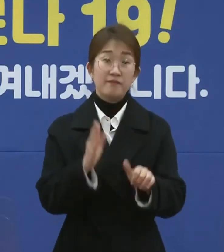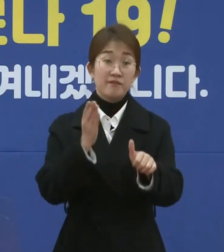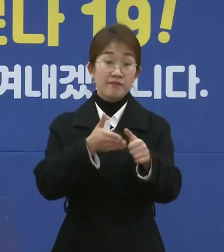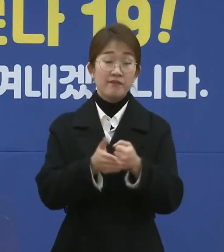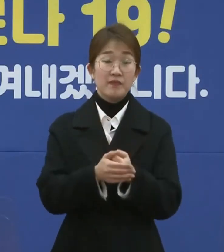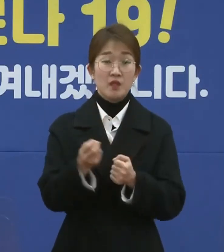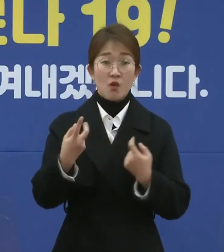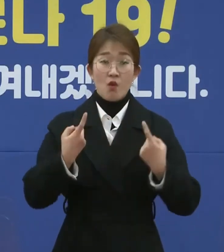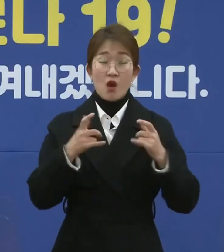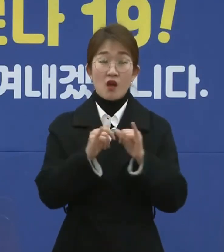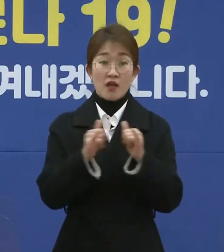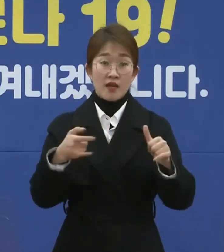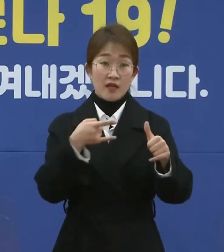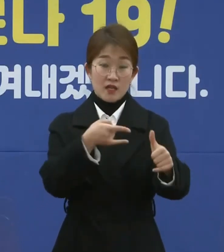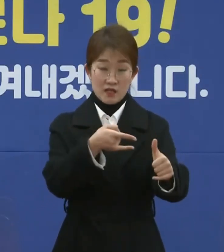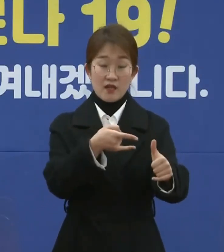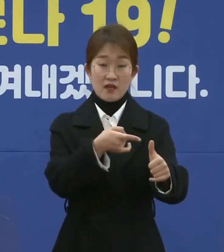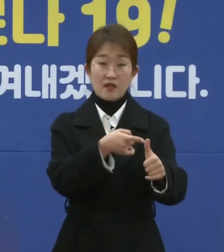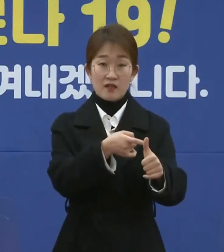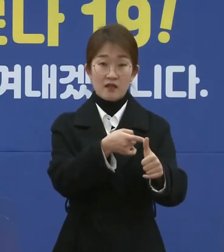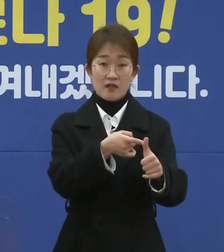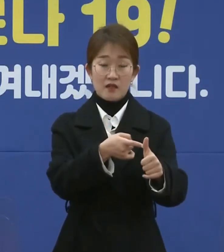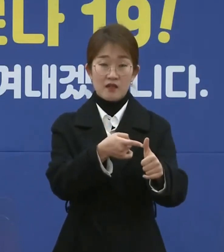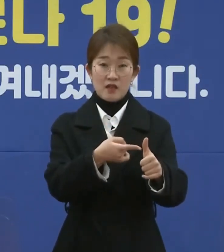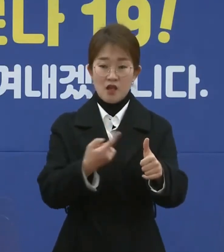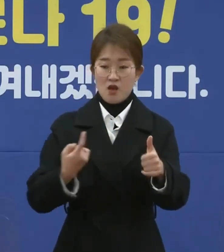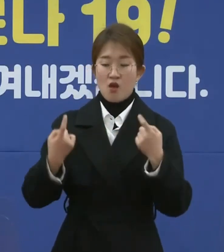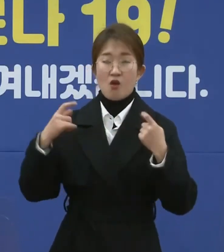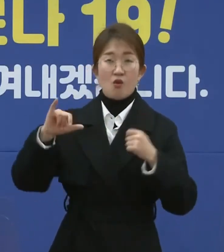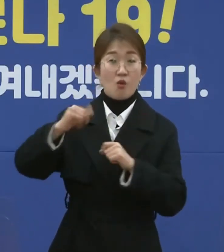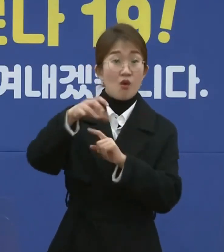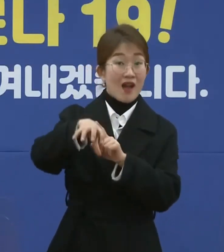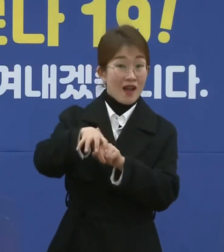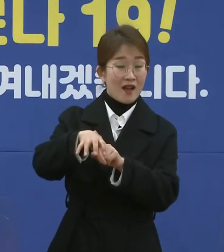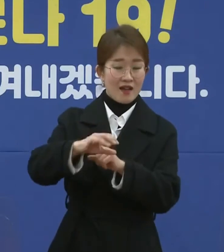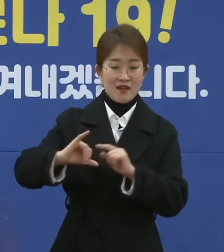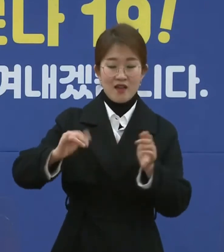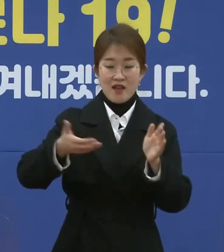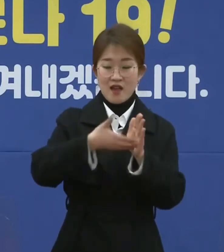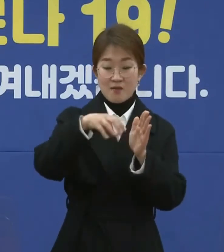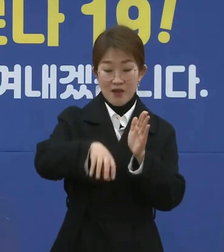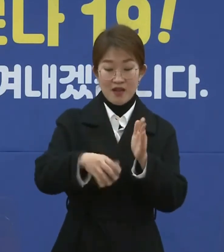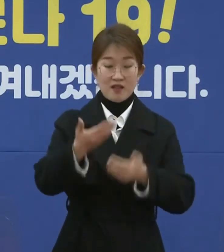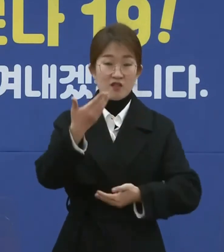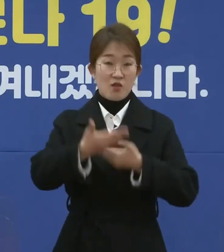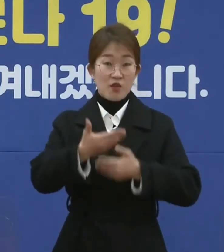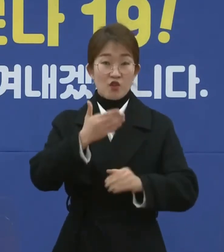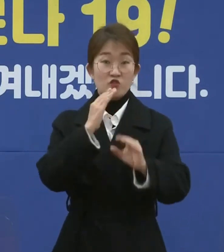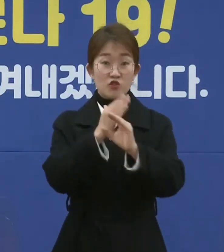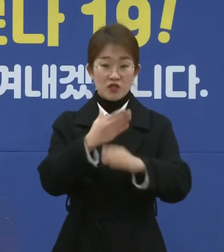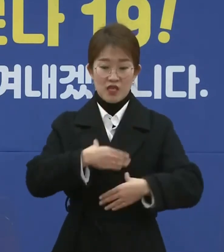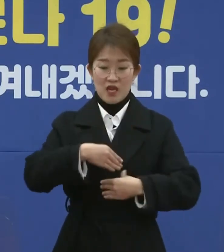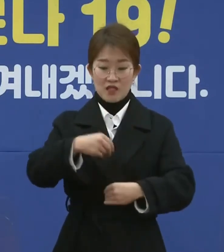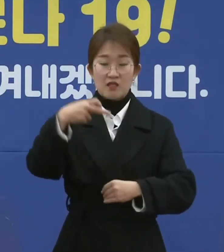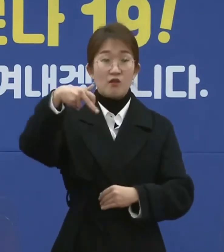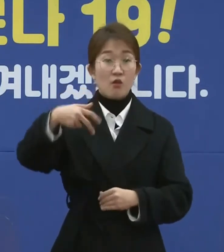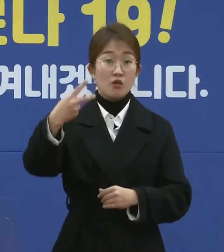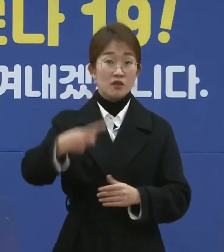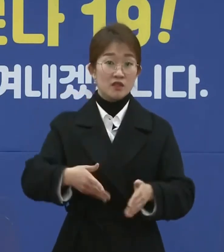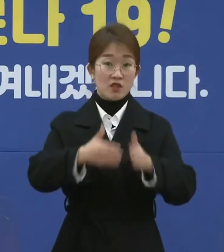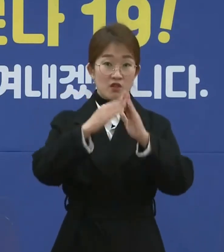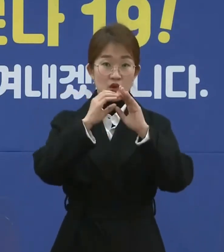관광객 대상으로 해서 공항과 또 항만 터미널을 중심으로 안심코드 설치 홍보와